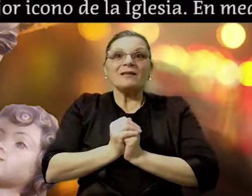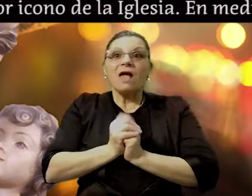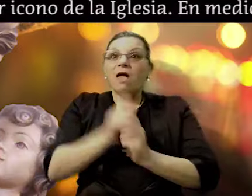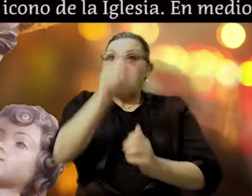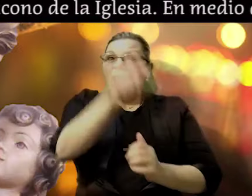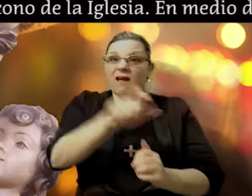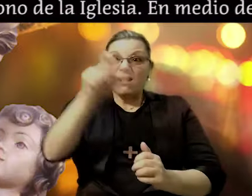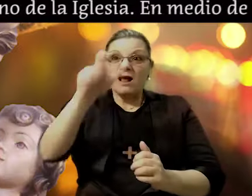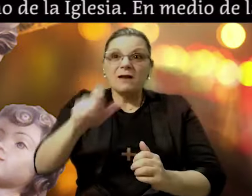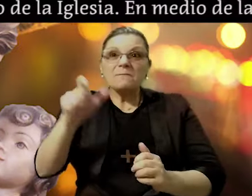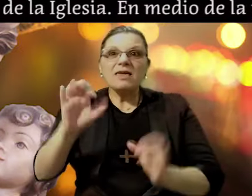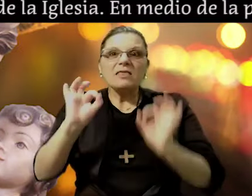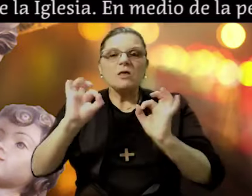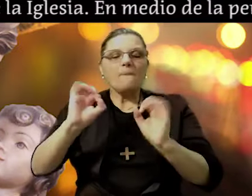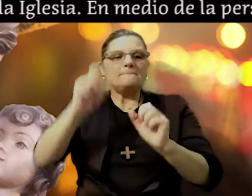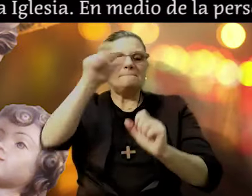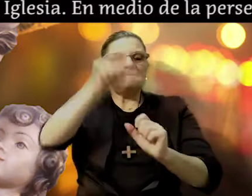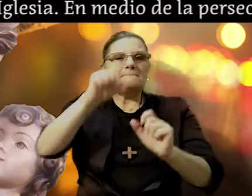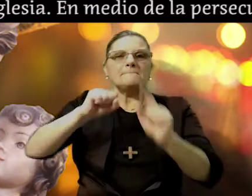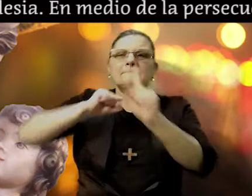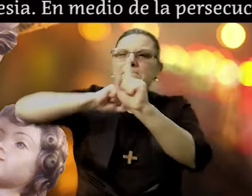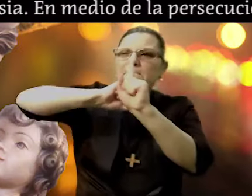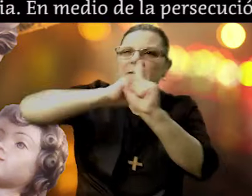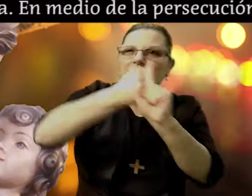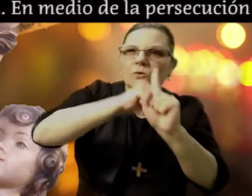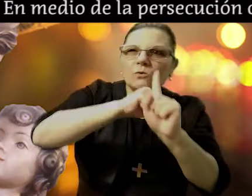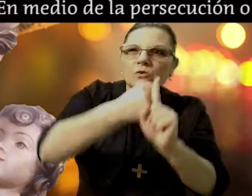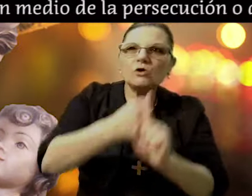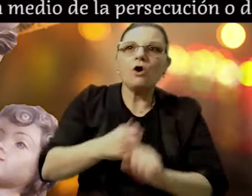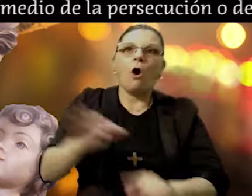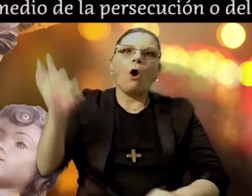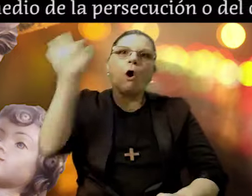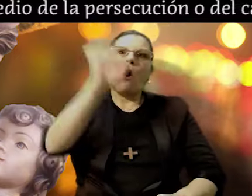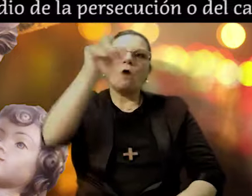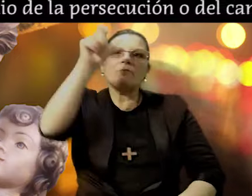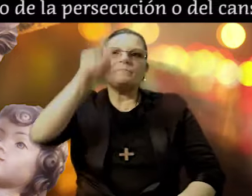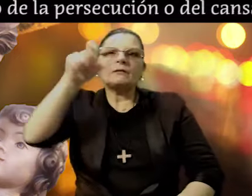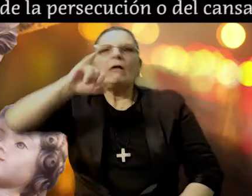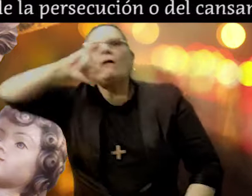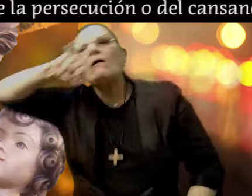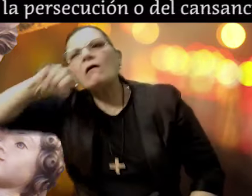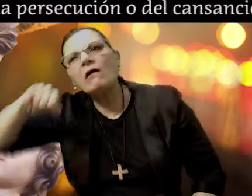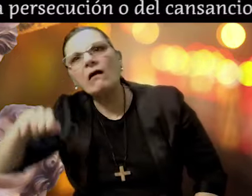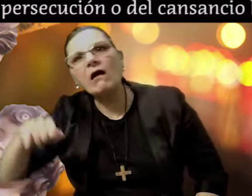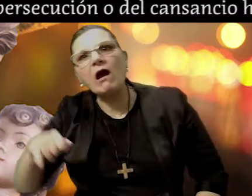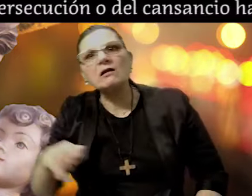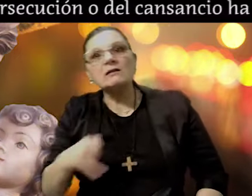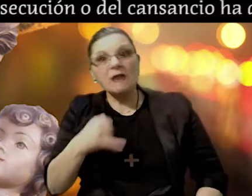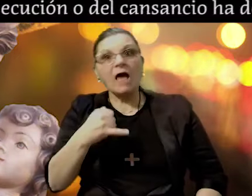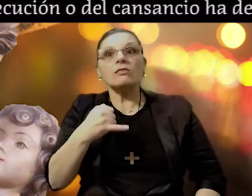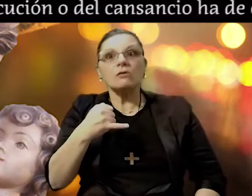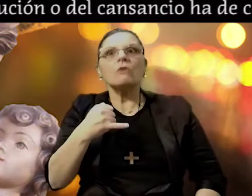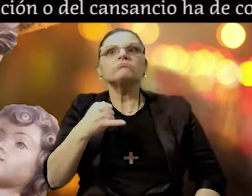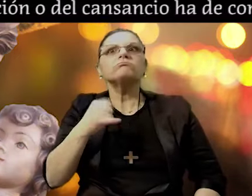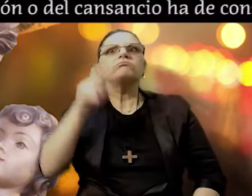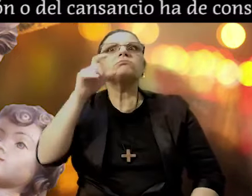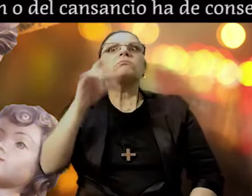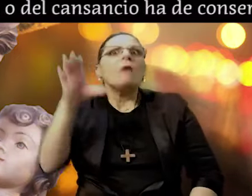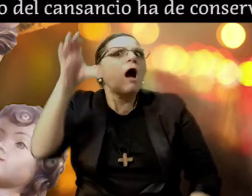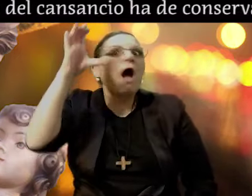En medio de la persecución o del cansancio, ha de